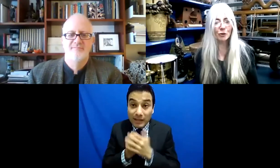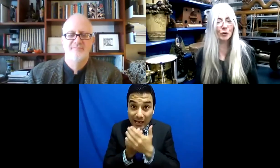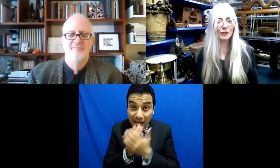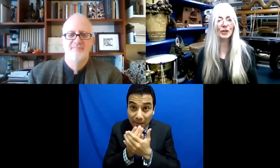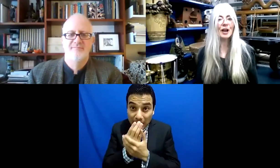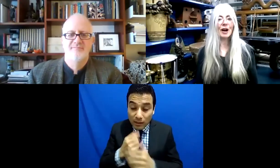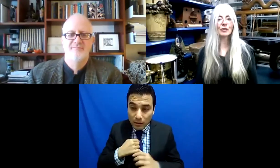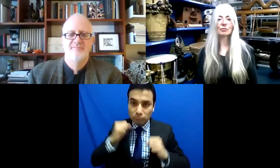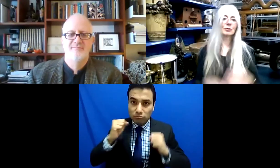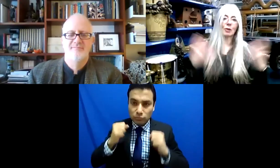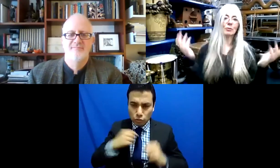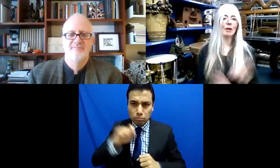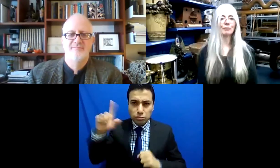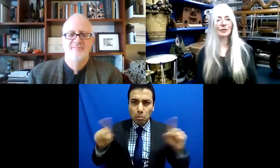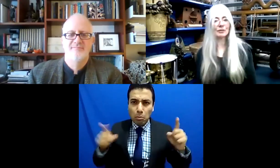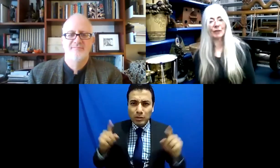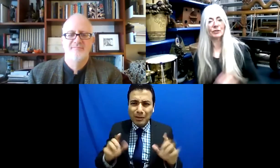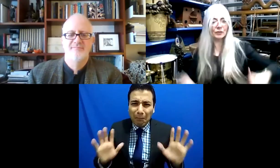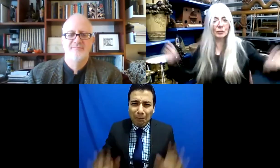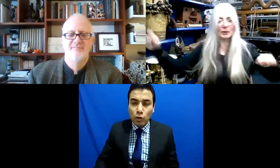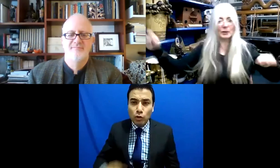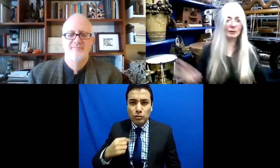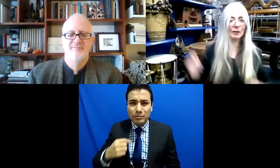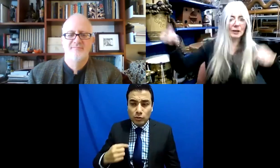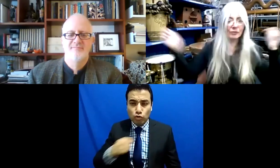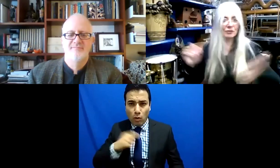percusionista Evelyn. No, no.